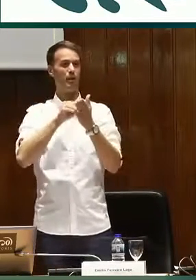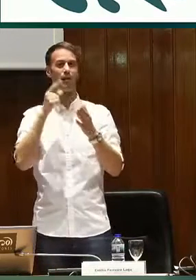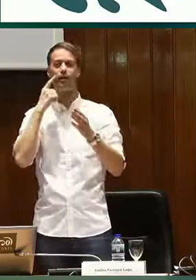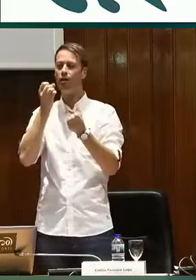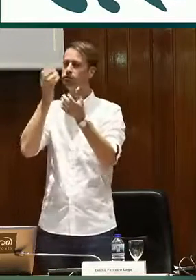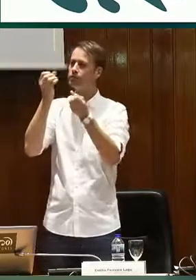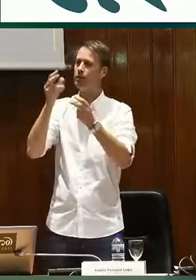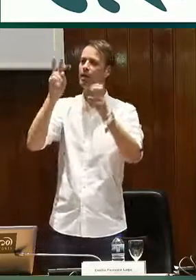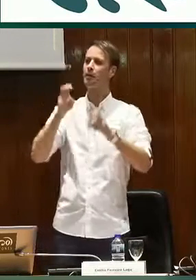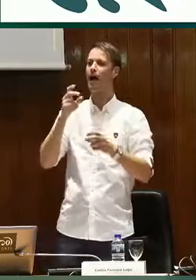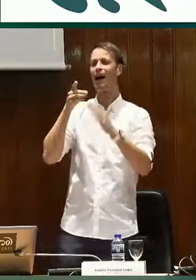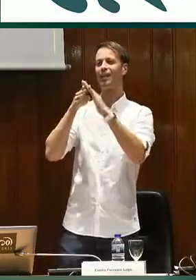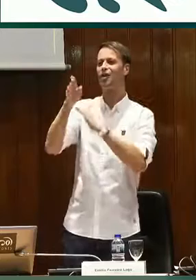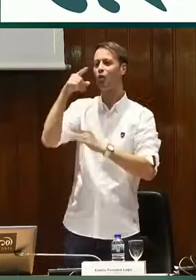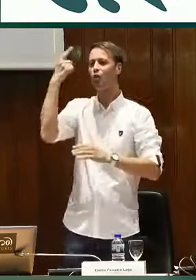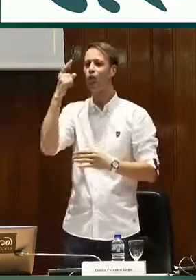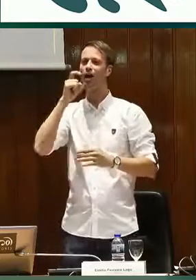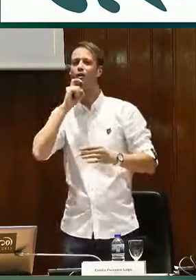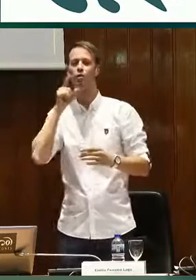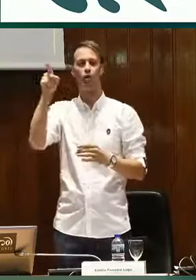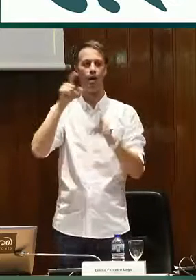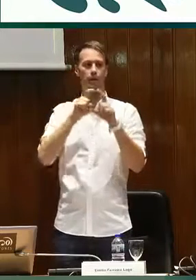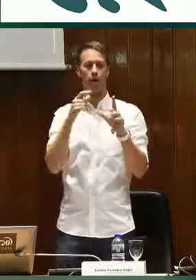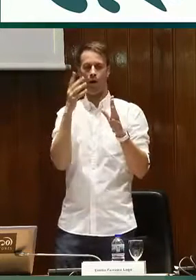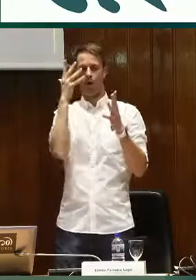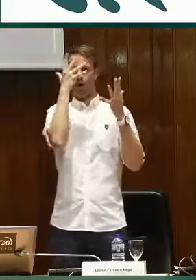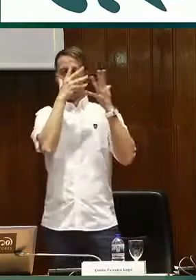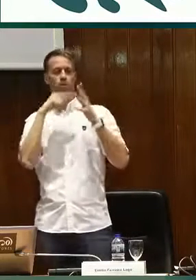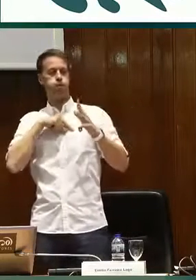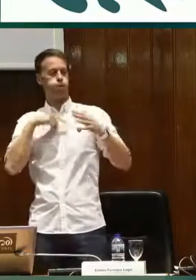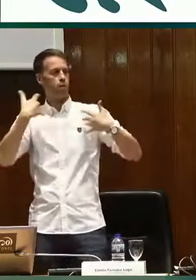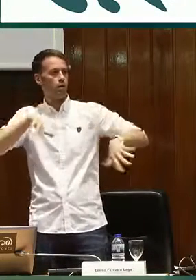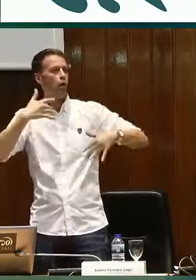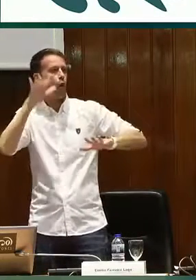Es una guía de fácil lectura para que cualquier persona pueda acceder a ella.